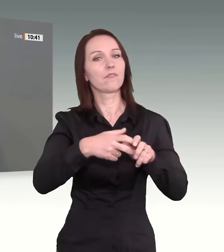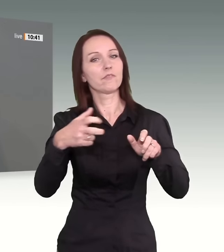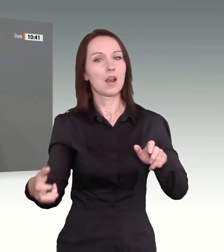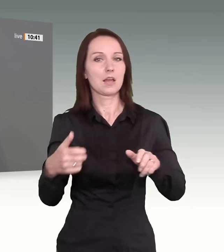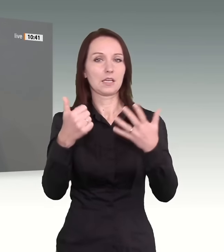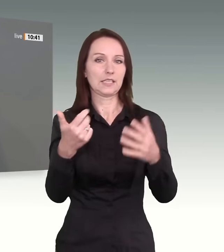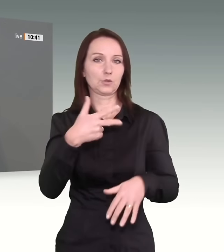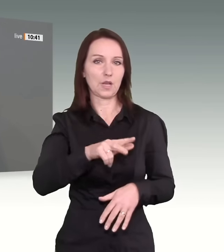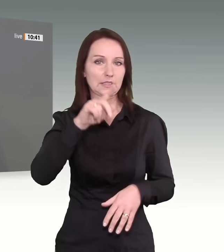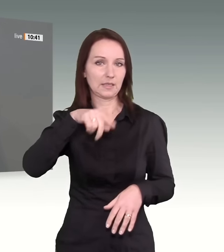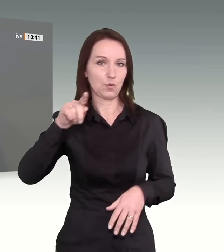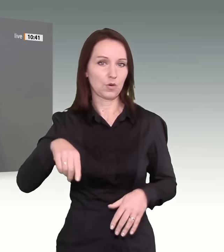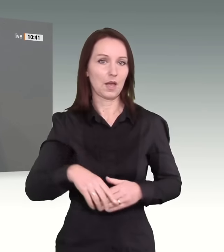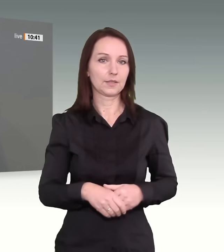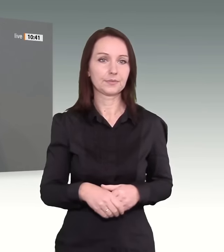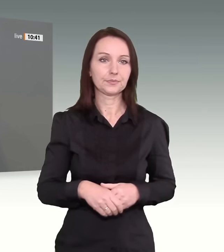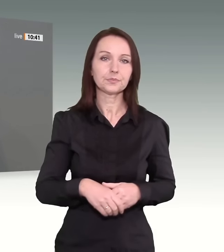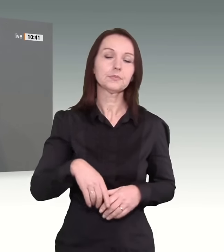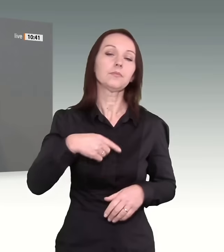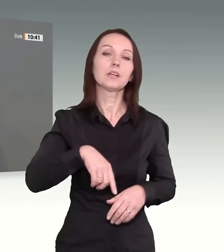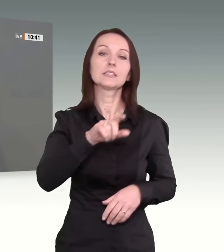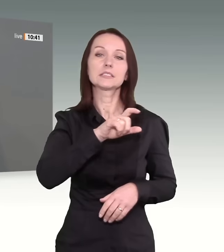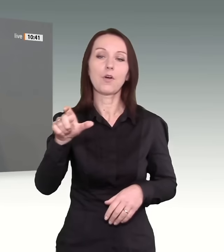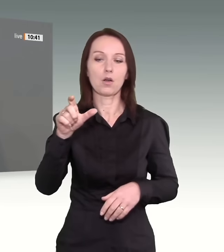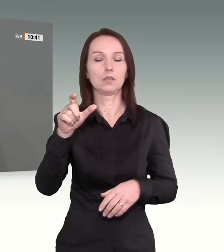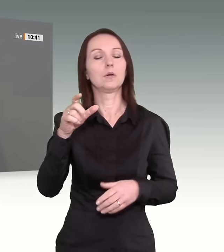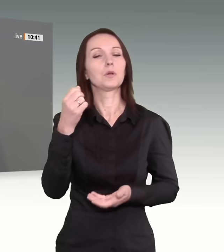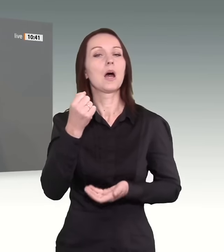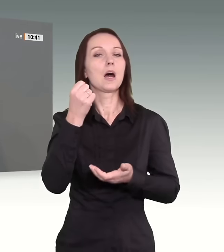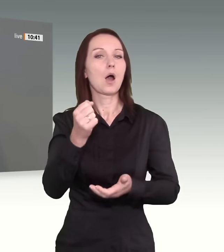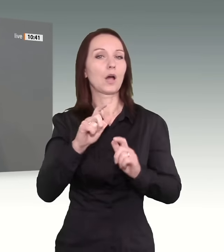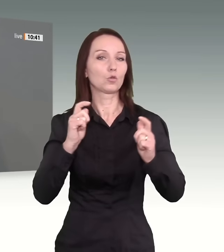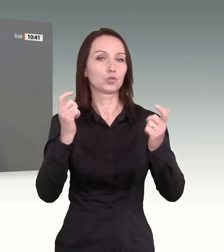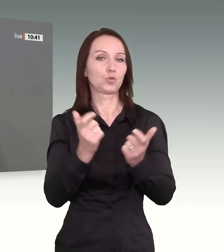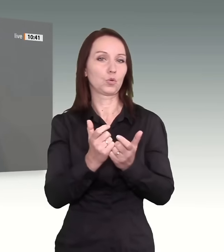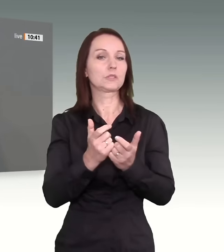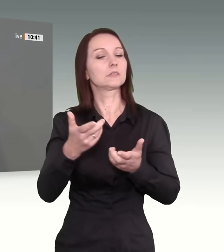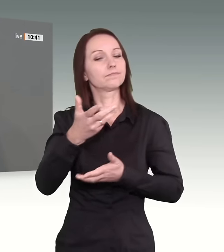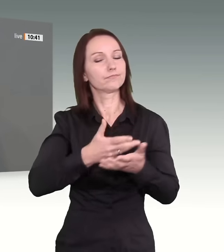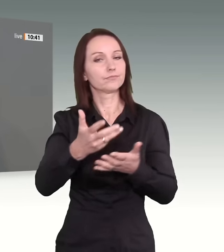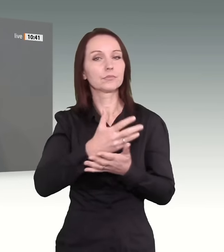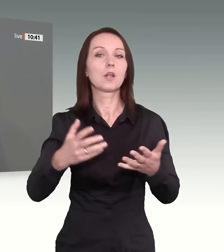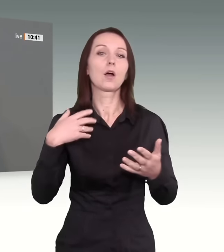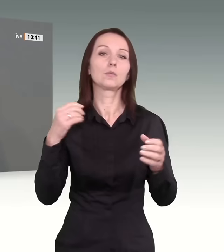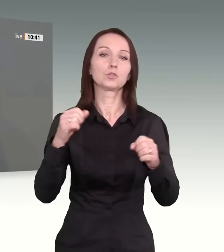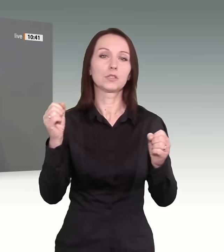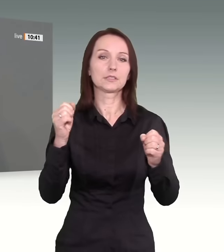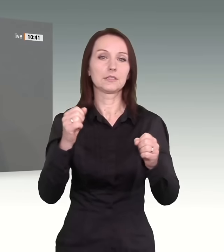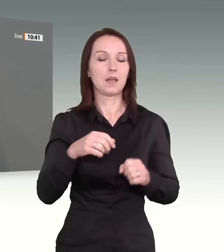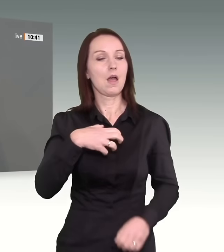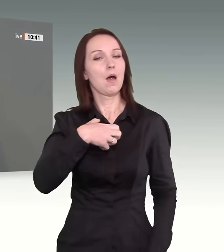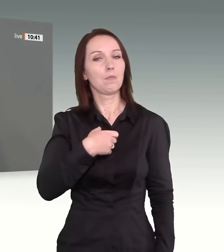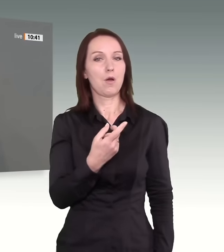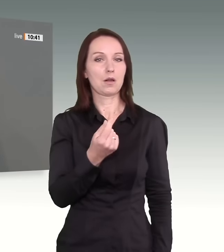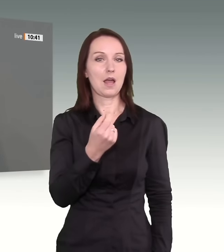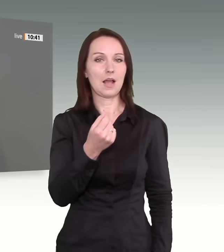haben diese Woche im Haushaltsausschuss beschlossen, dass der Regelsatz im Bürgergeld